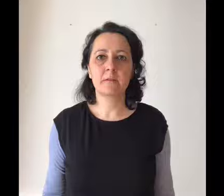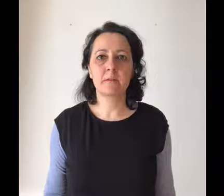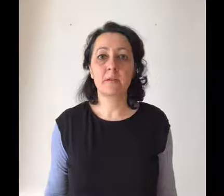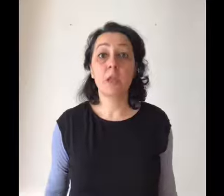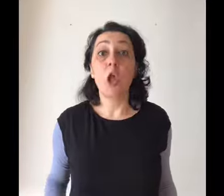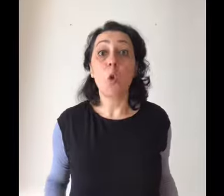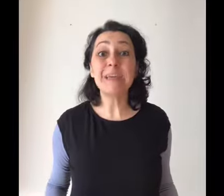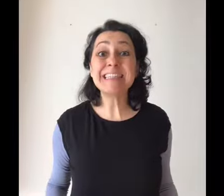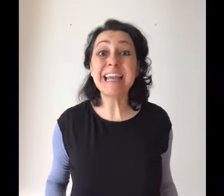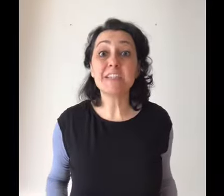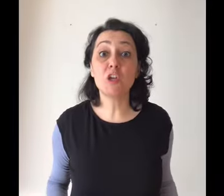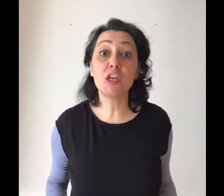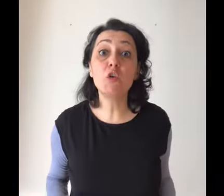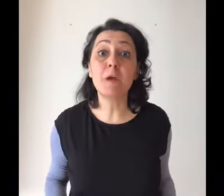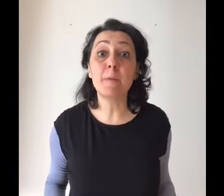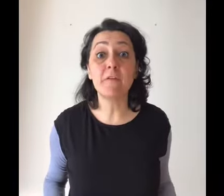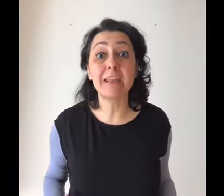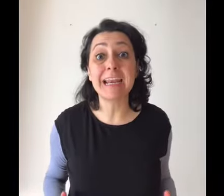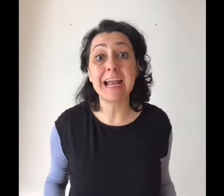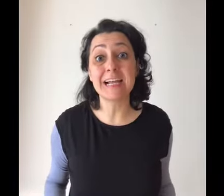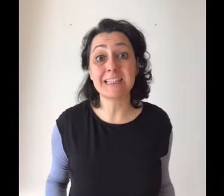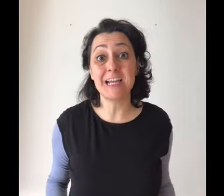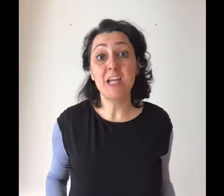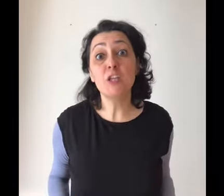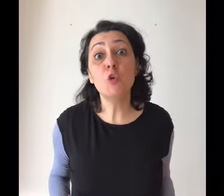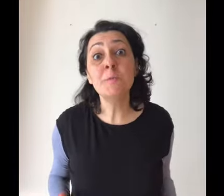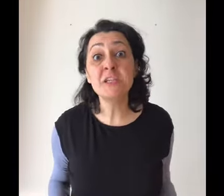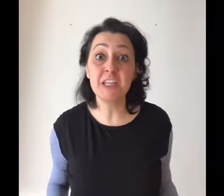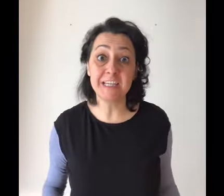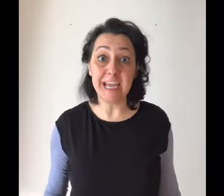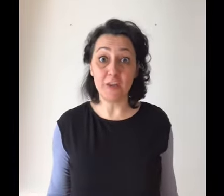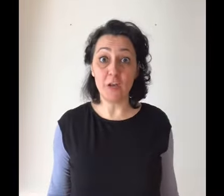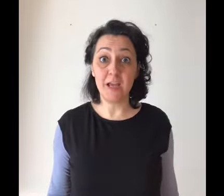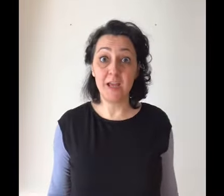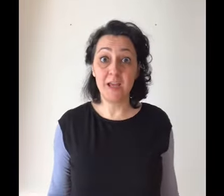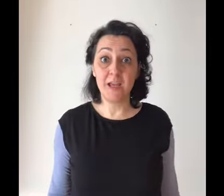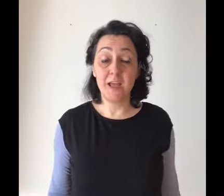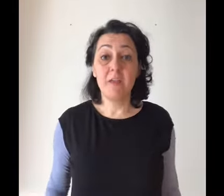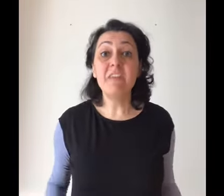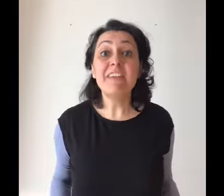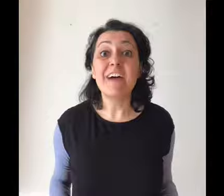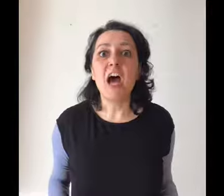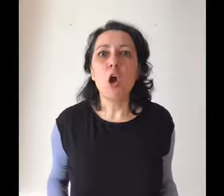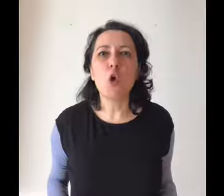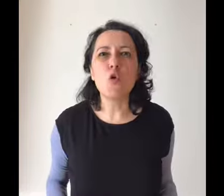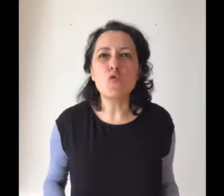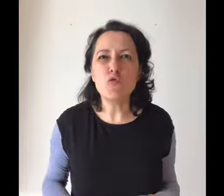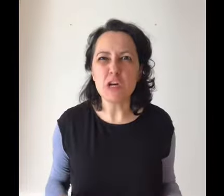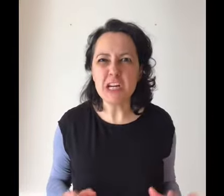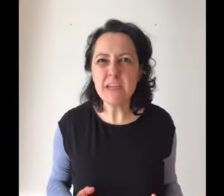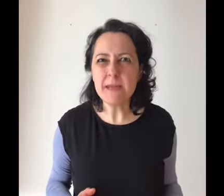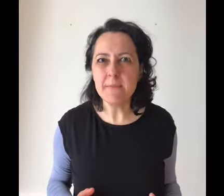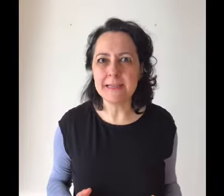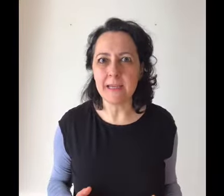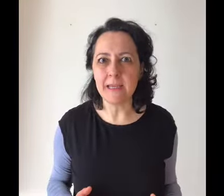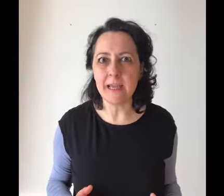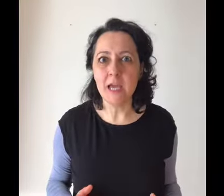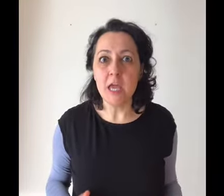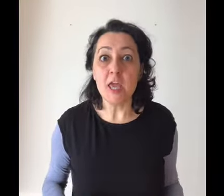Questa è la storia di una povera ragazza di nome Cenerentola. Viveva con un'orribile matrigna e